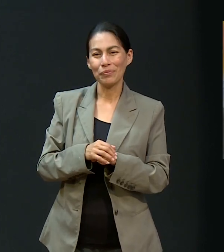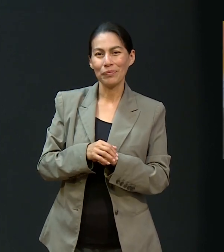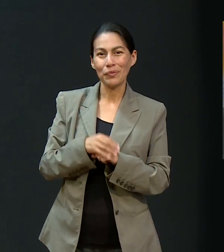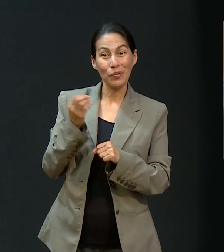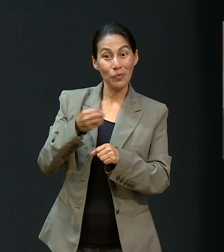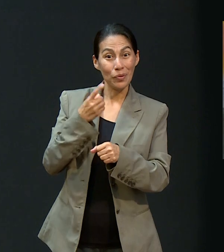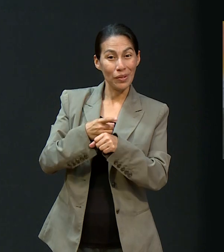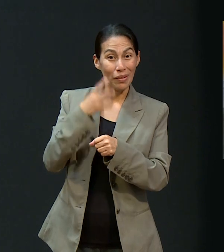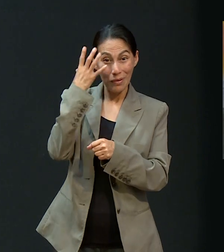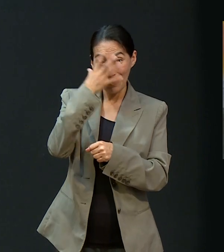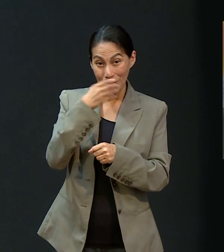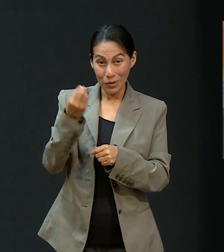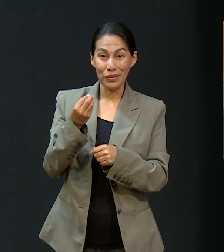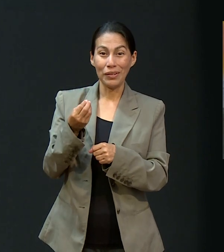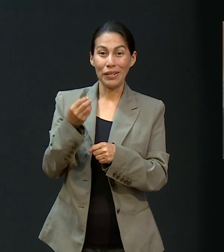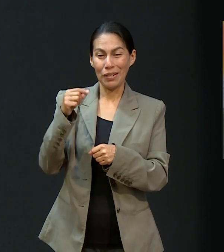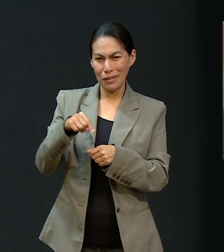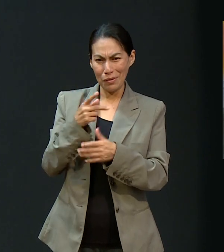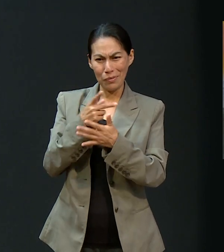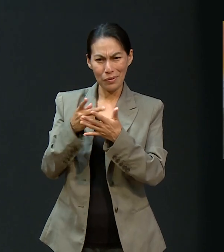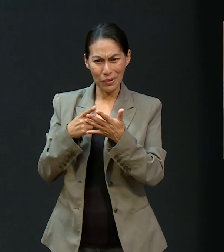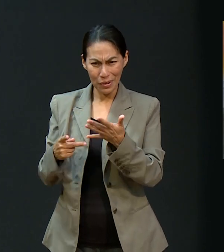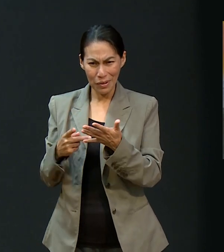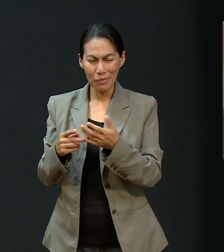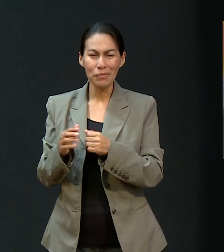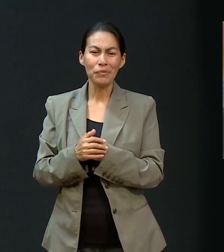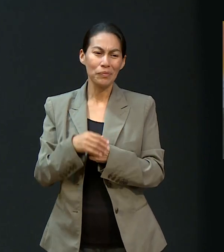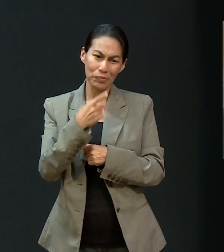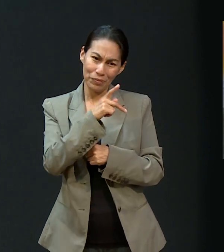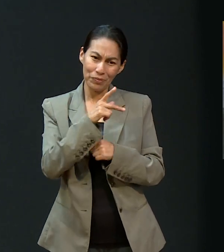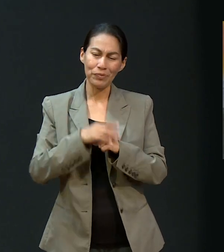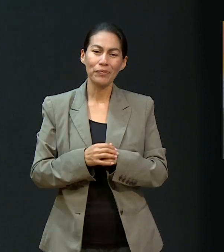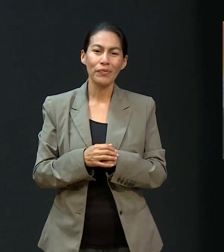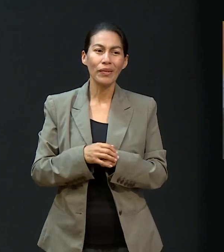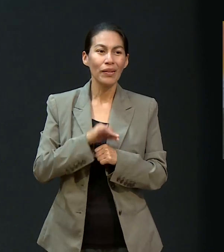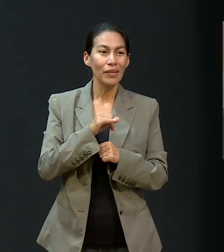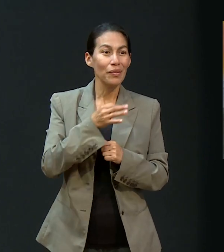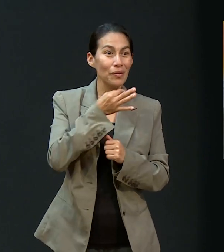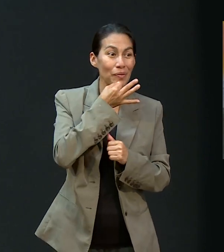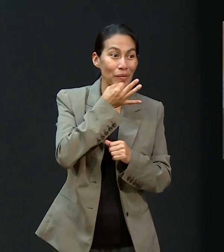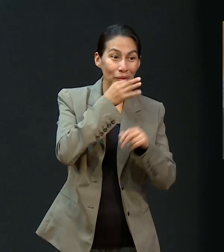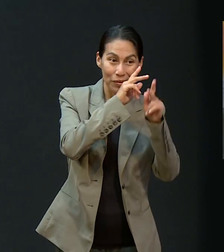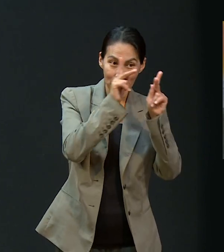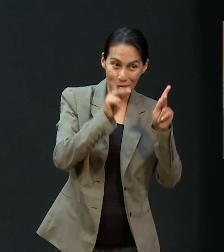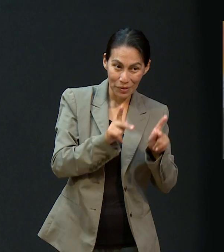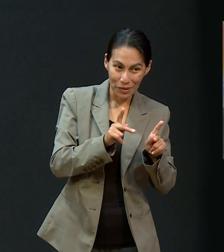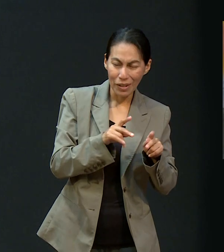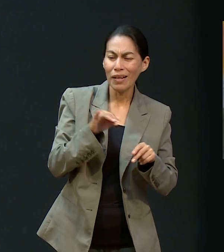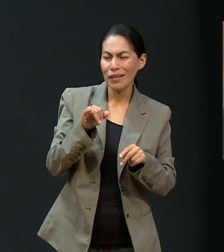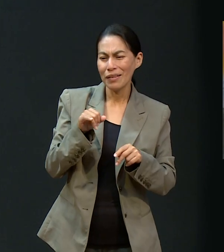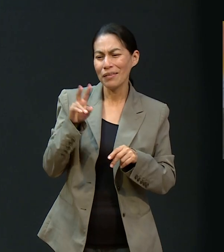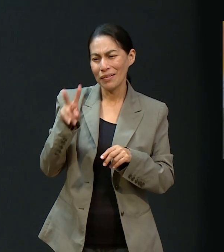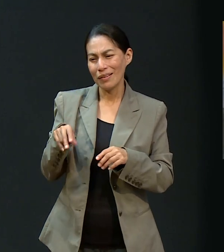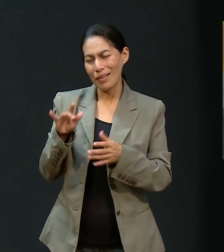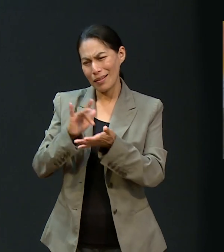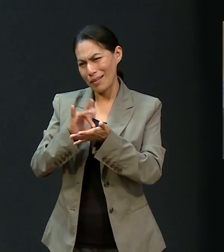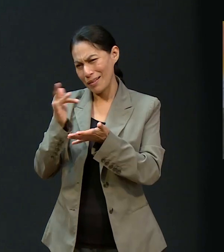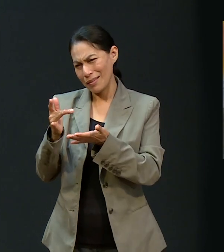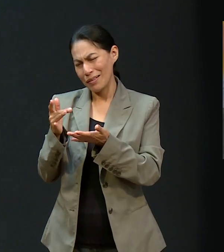programa. Bueno, en un momento de paz. un momento de paz, así es. Así es. Muchas gracias por la invitación, pastor.